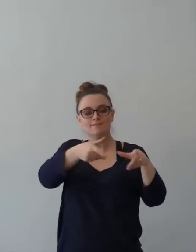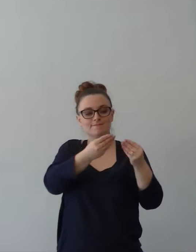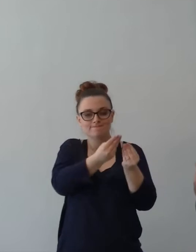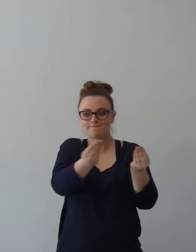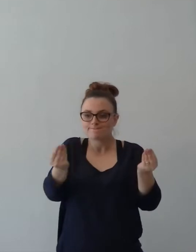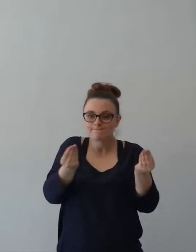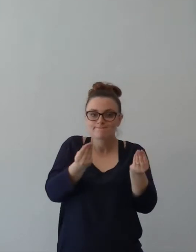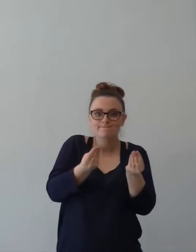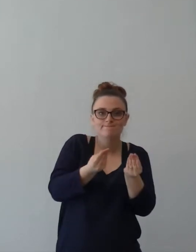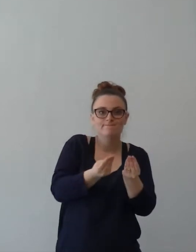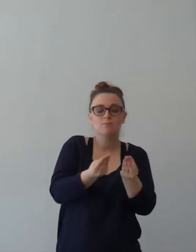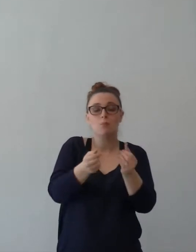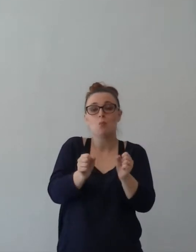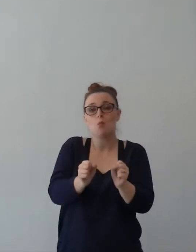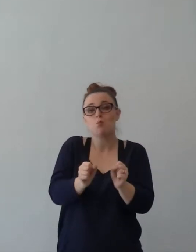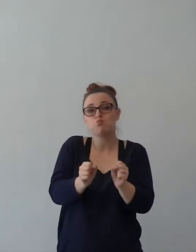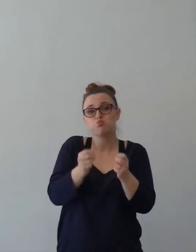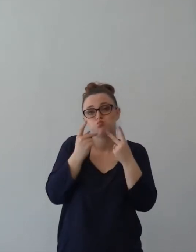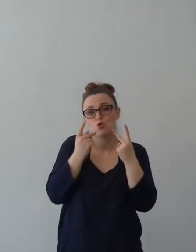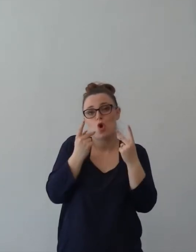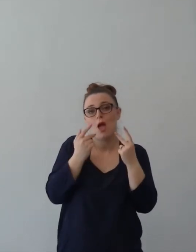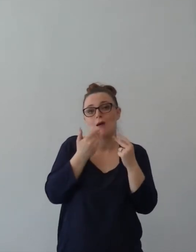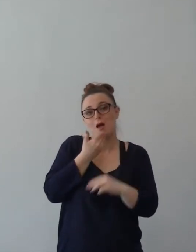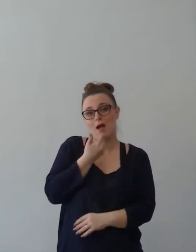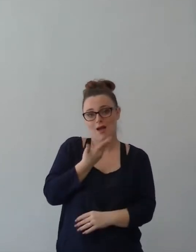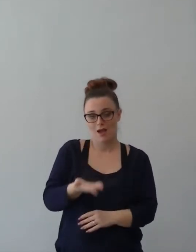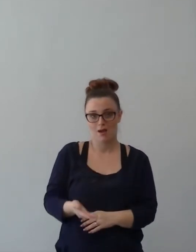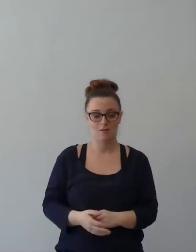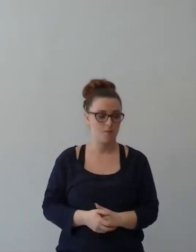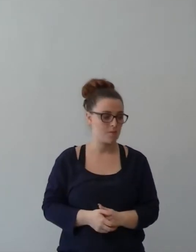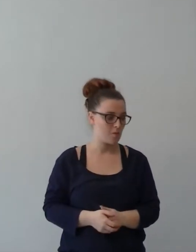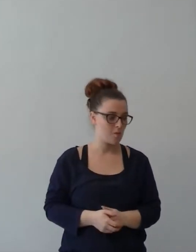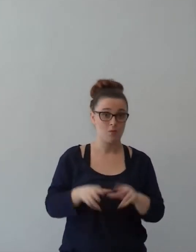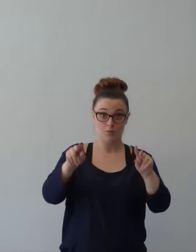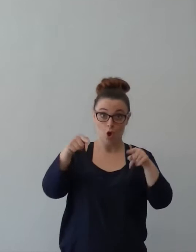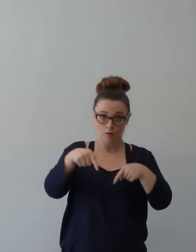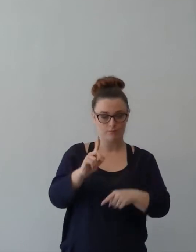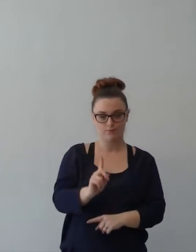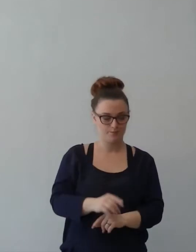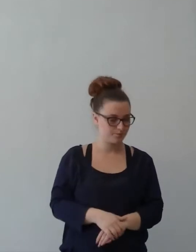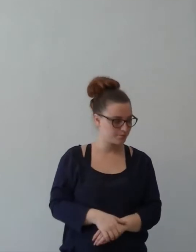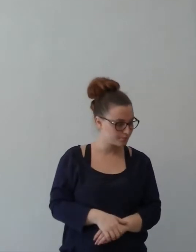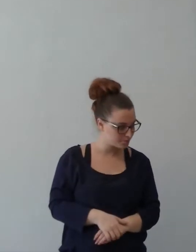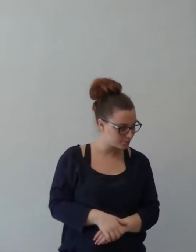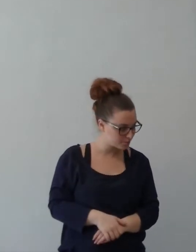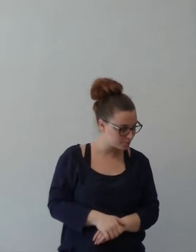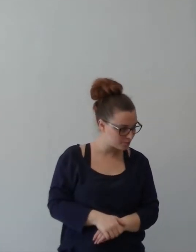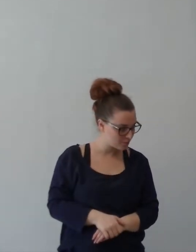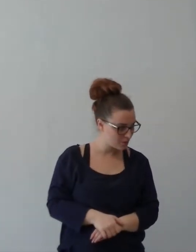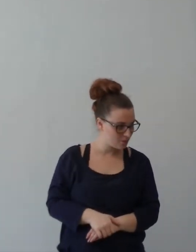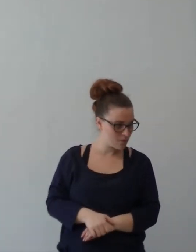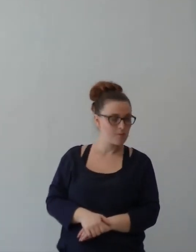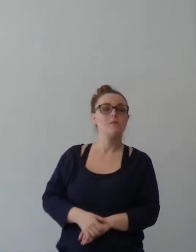persone che sono il corpo di Cristo, la chiesa. Sapete, non è una cosa nuova. Ho trovato uno scritto di un famoso